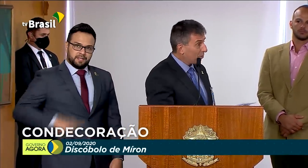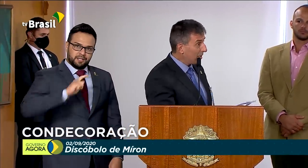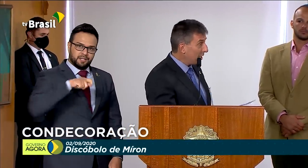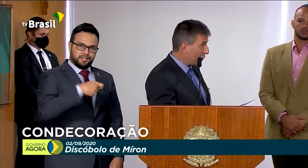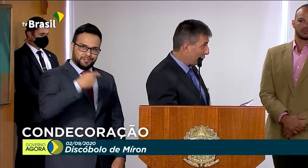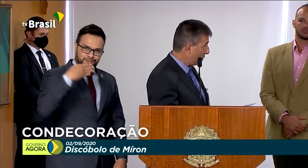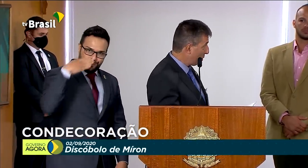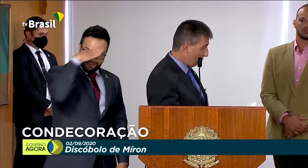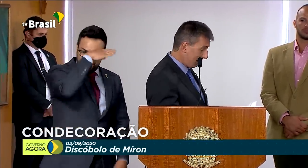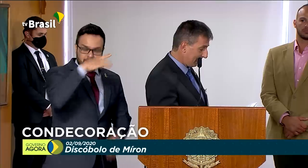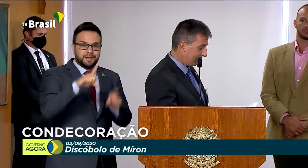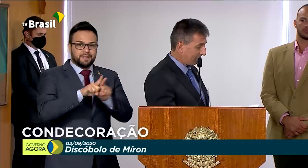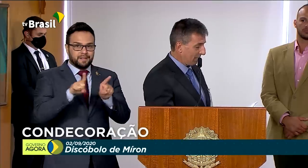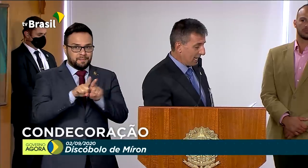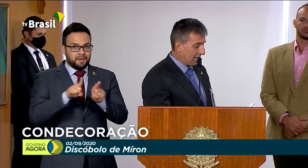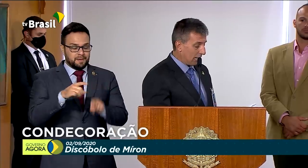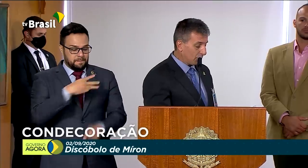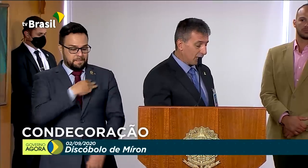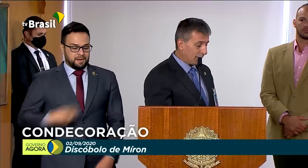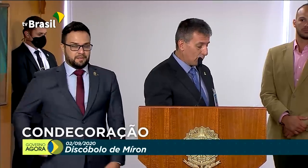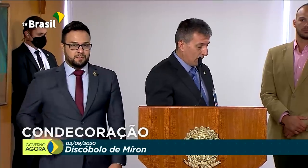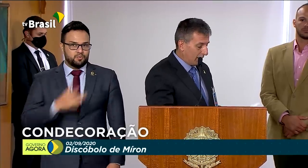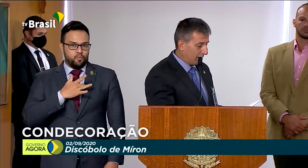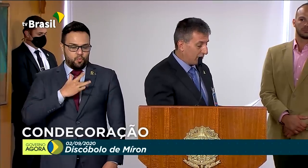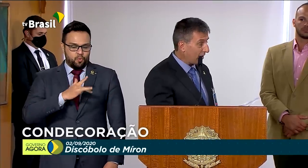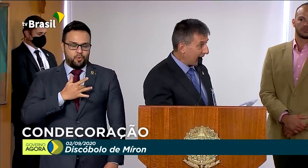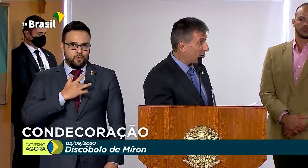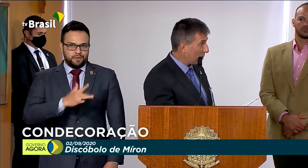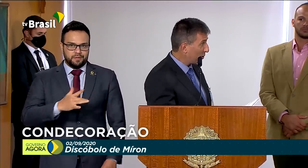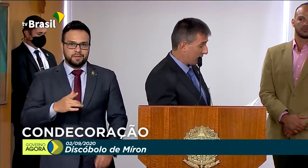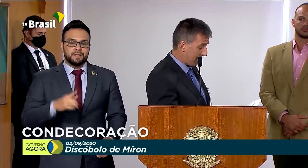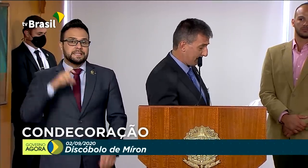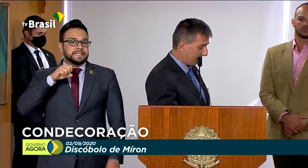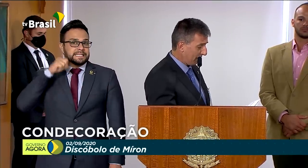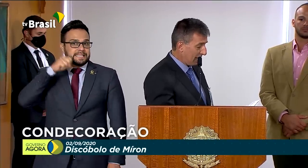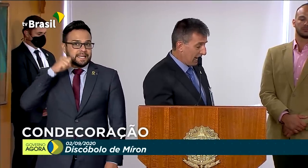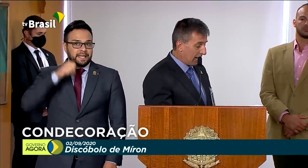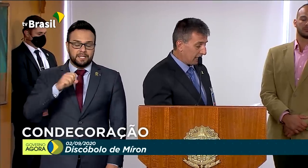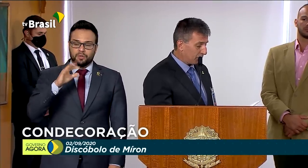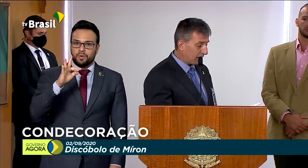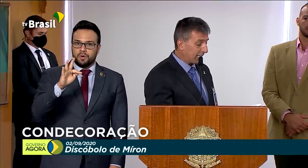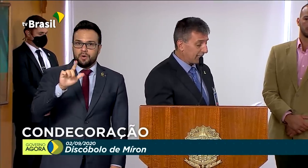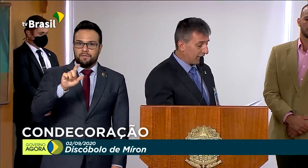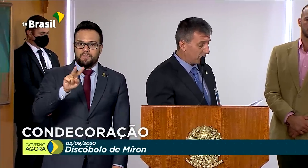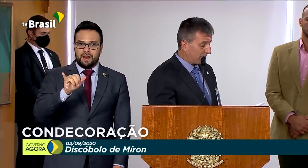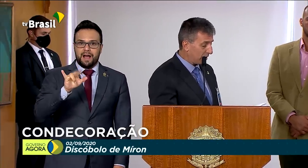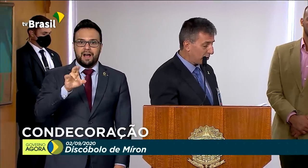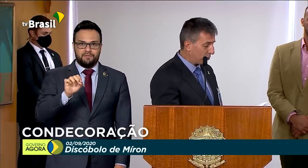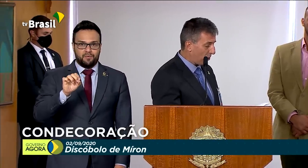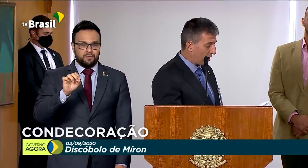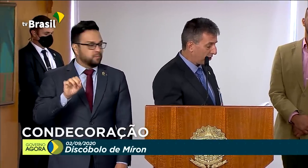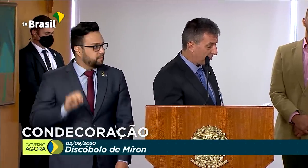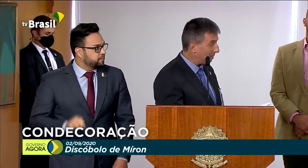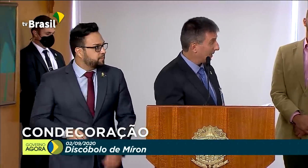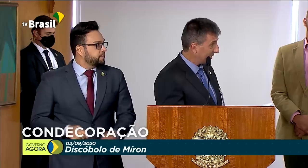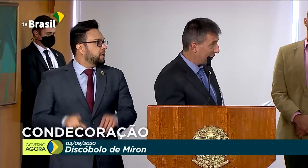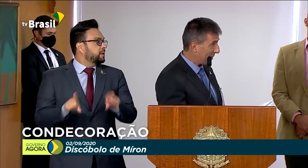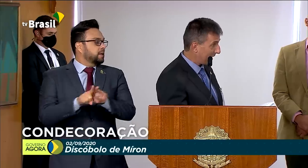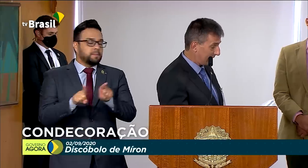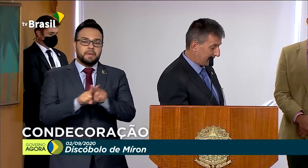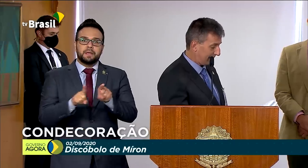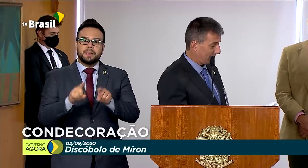ao nosso ministro Onix, ao senador Flávio Bolsonaro, ao secretário especial de esporte